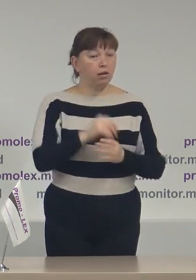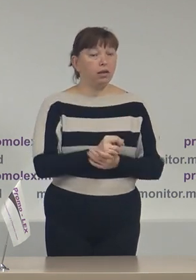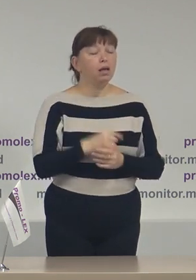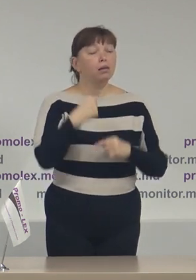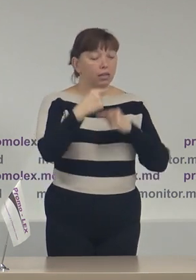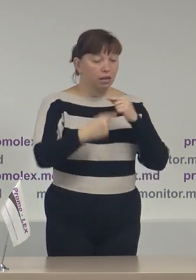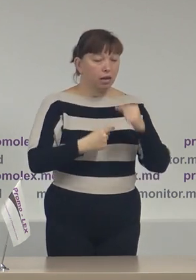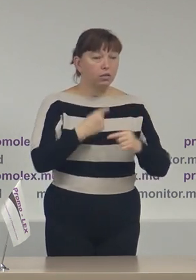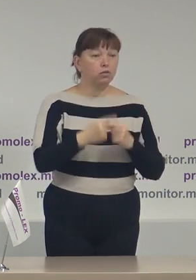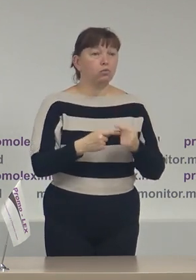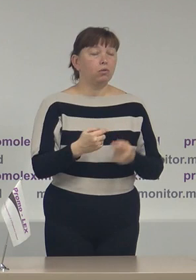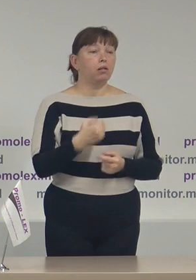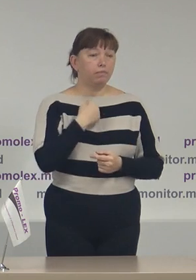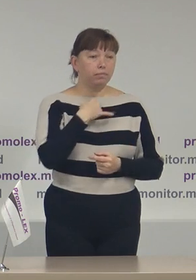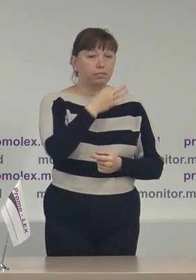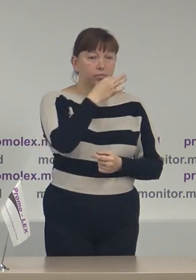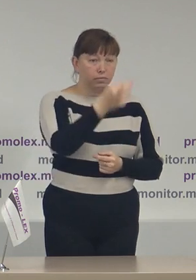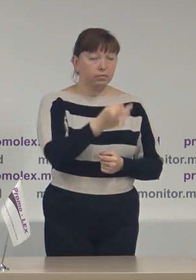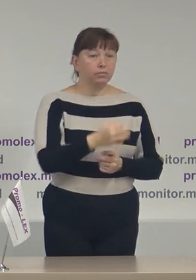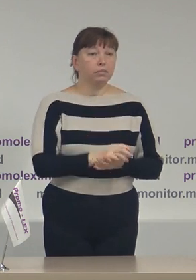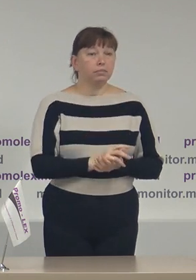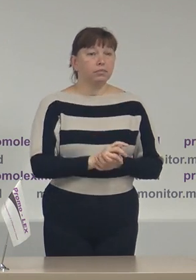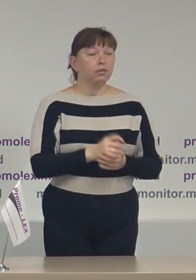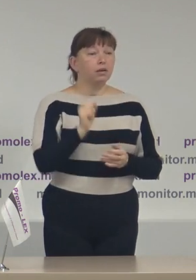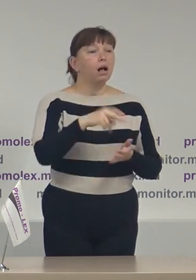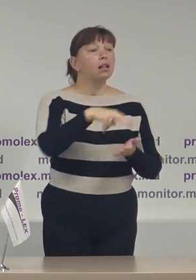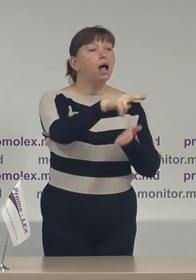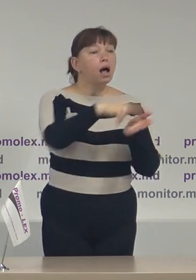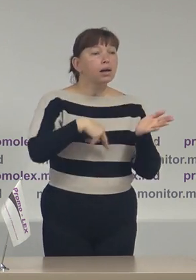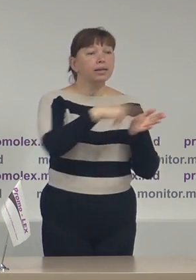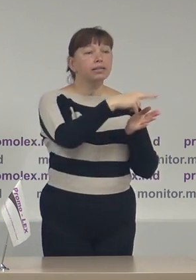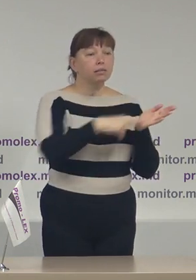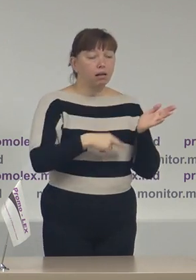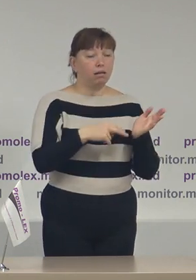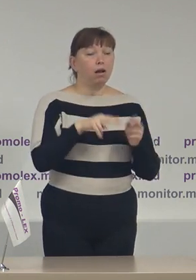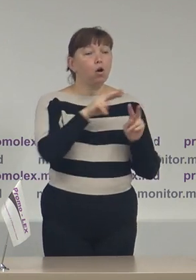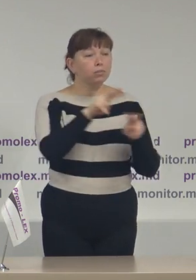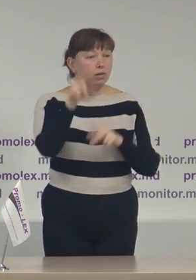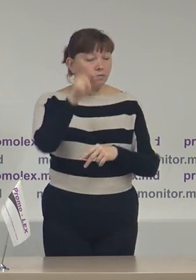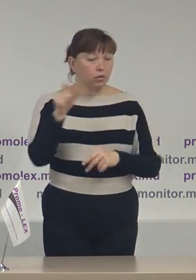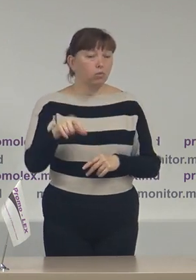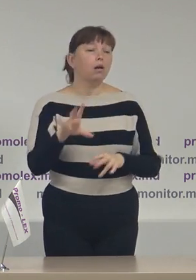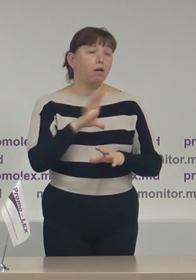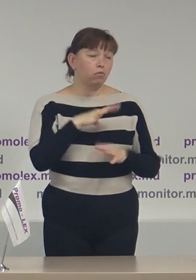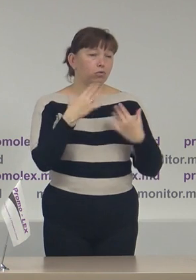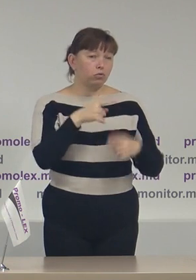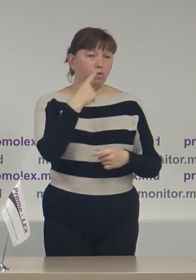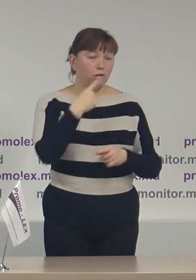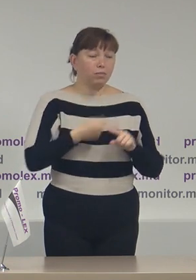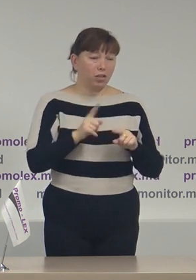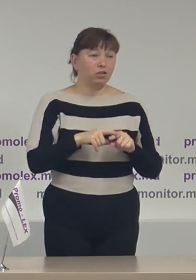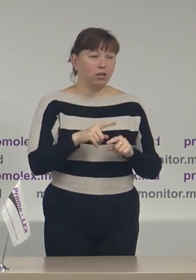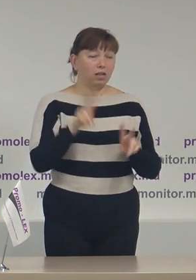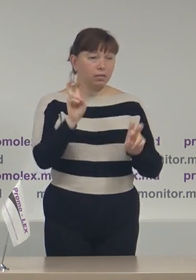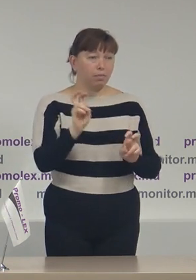tradițional vom atrage atenție la acreditare observatorilor deja am făcut câteva referințe anterior despre acest